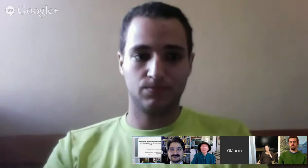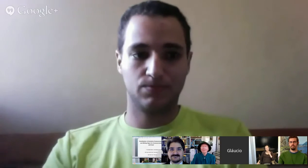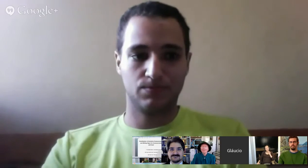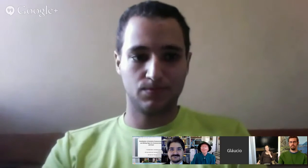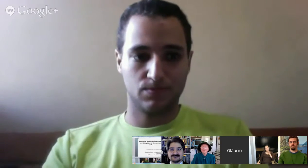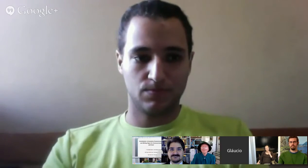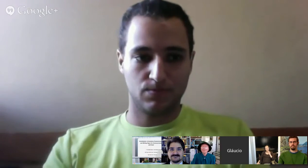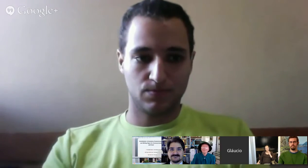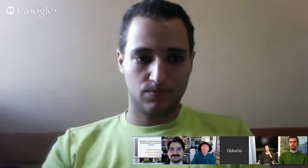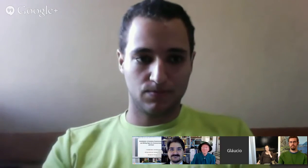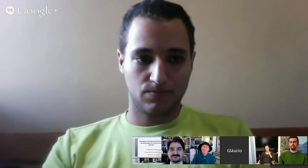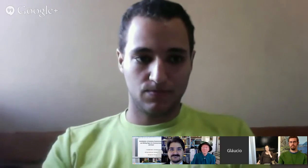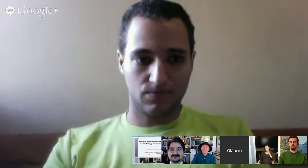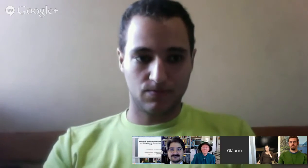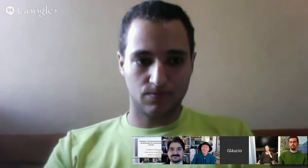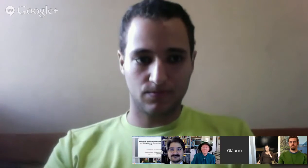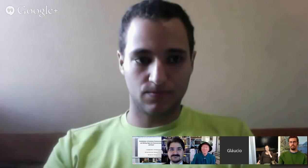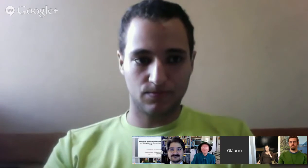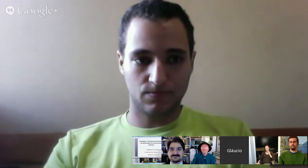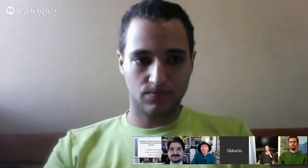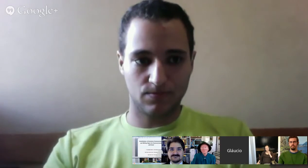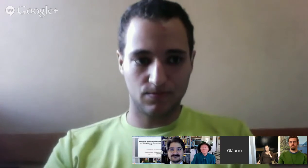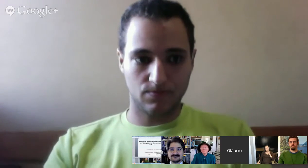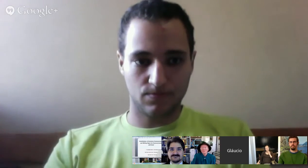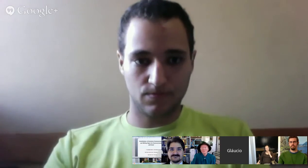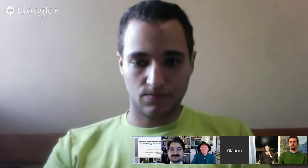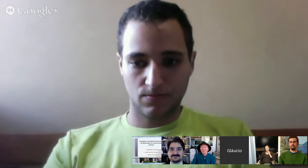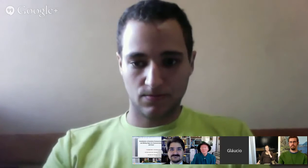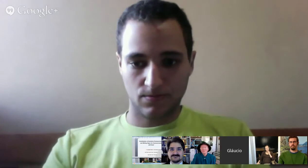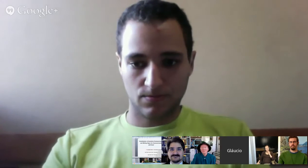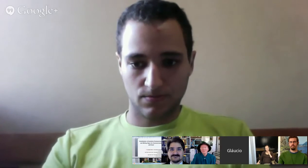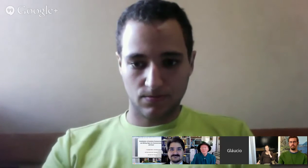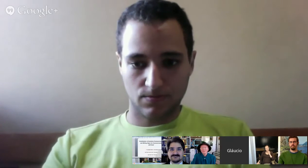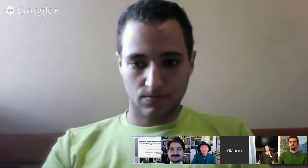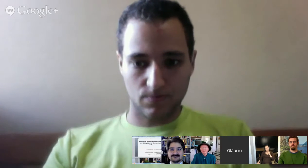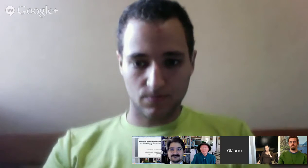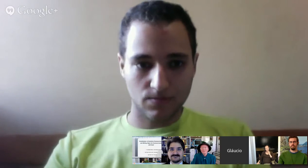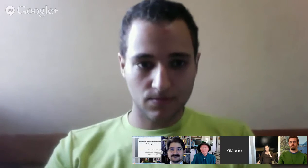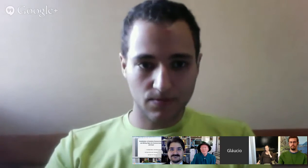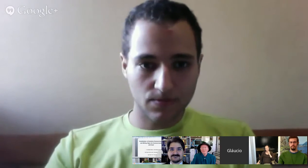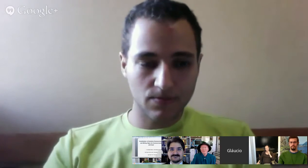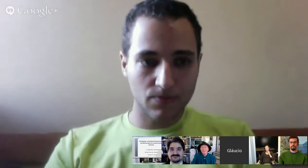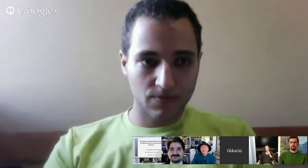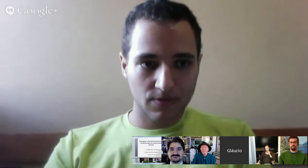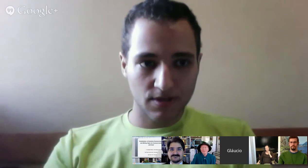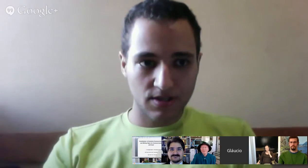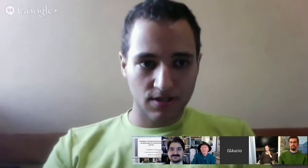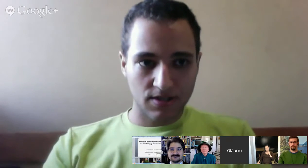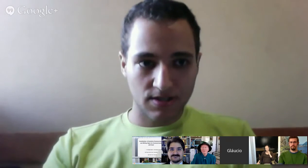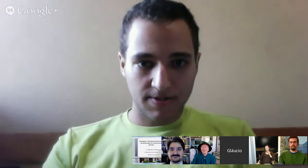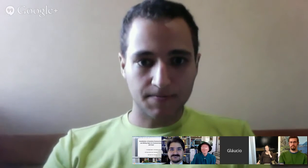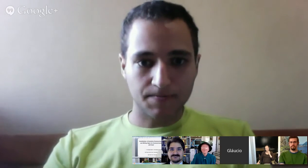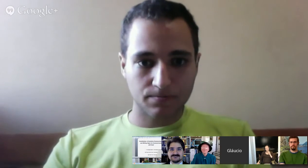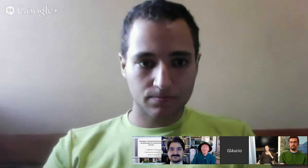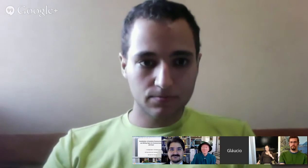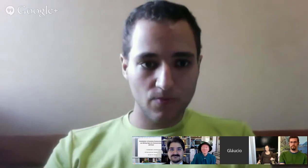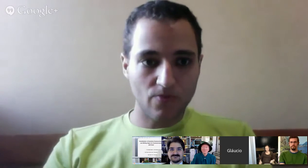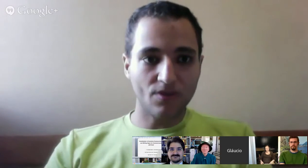E traz então aí a comunicação assistiva como meio de proporcionar uma comunicação